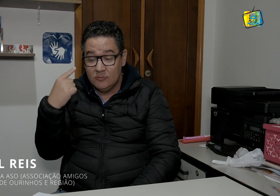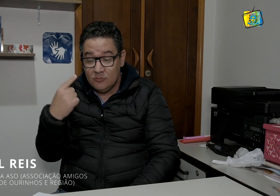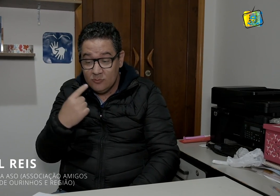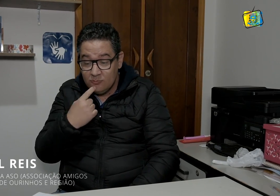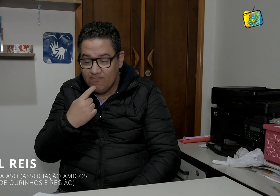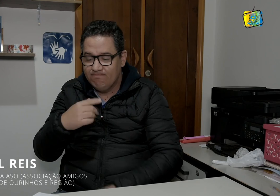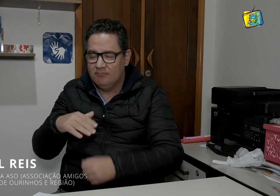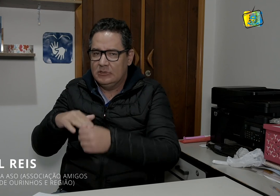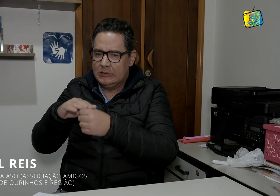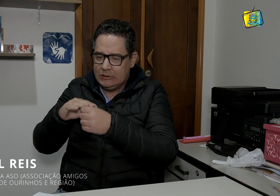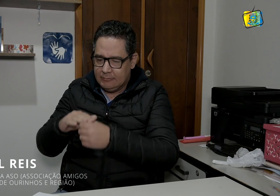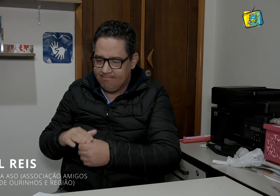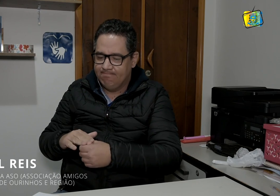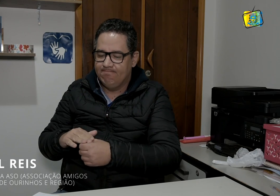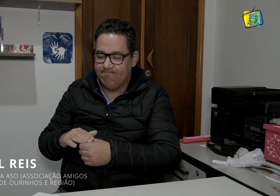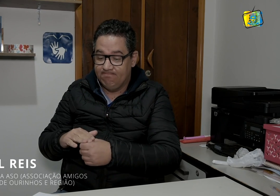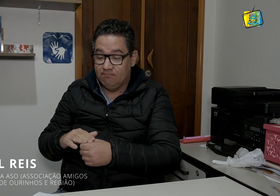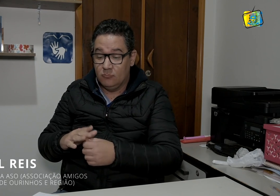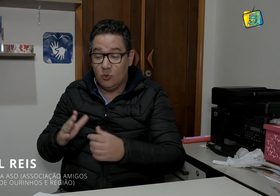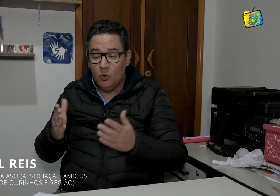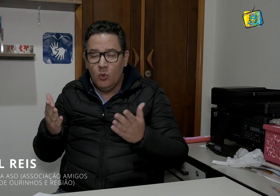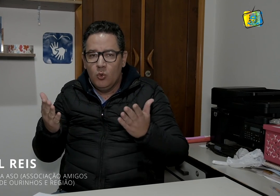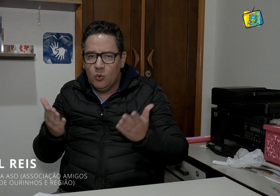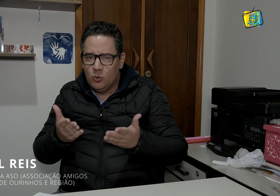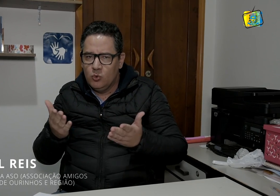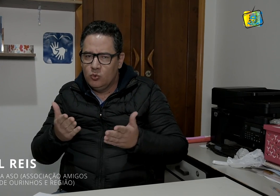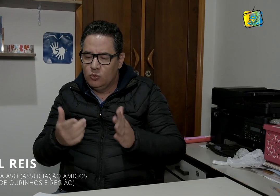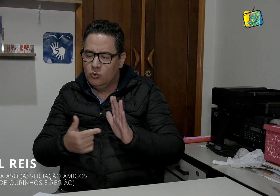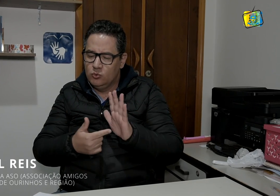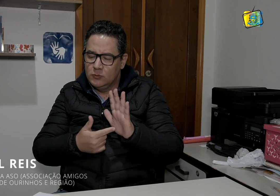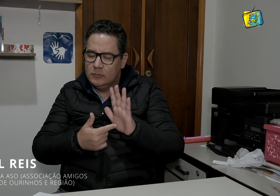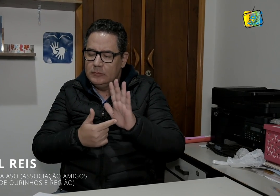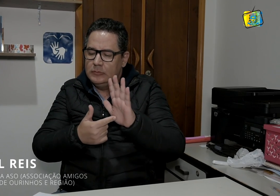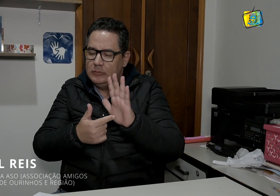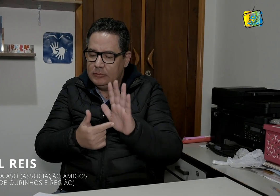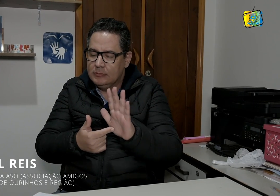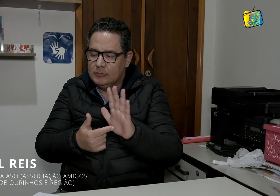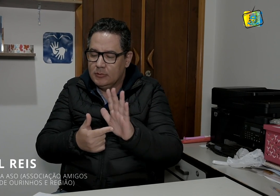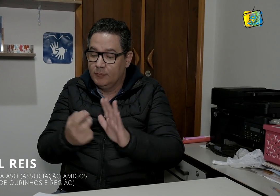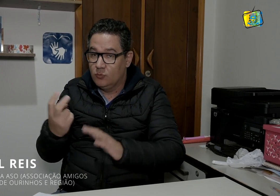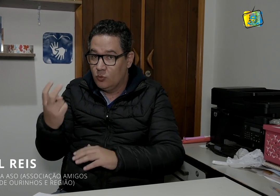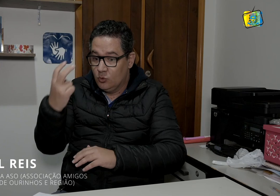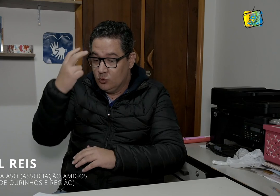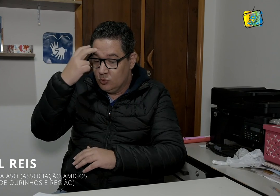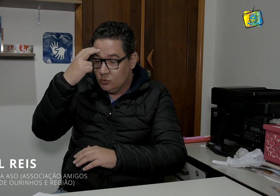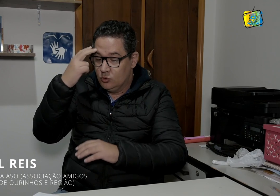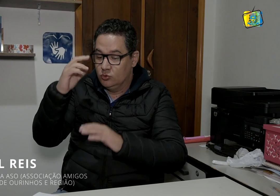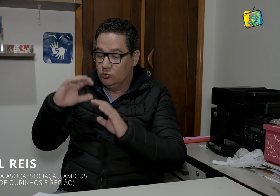por lembrar os surdos como vítima de opressão.